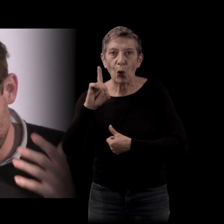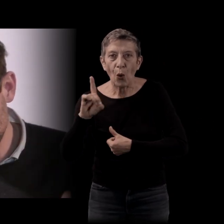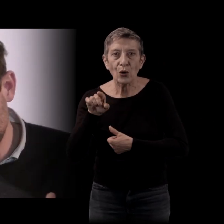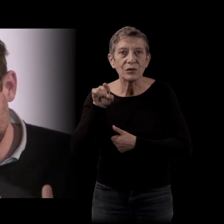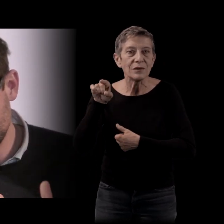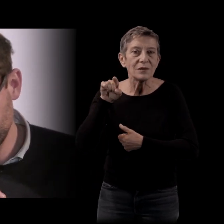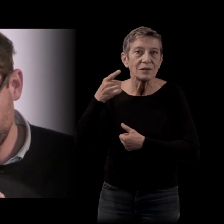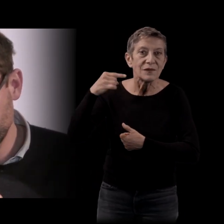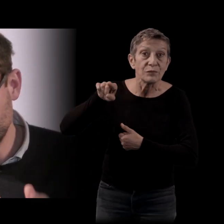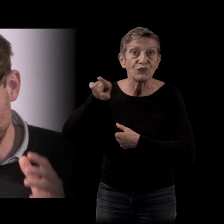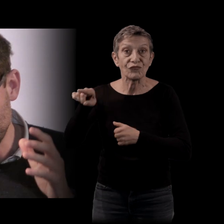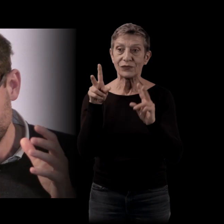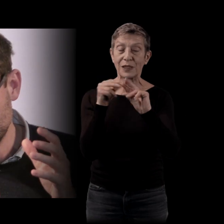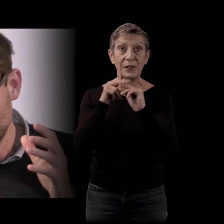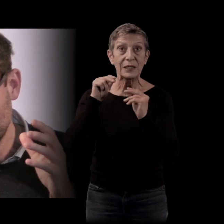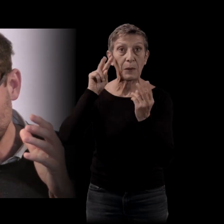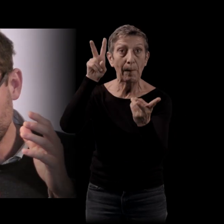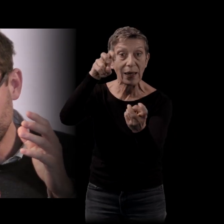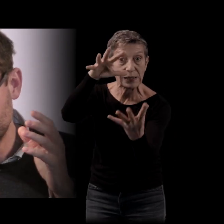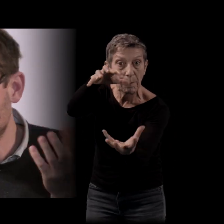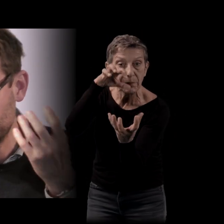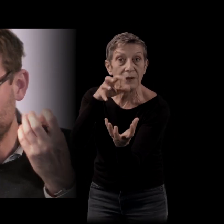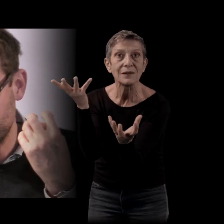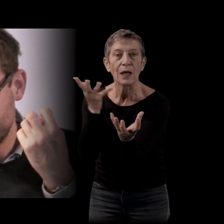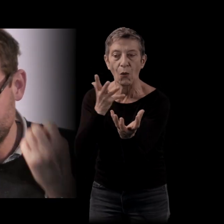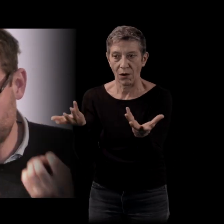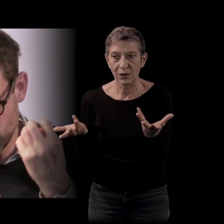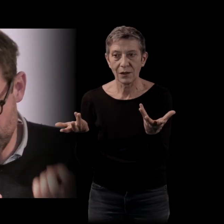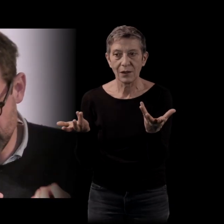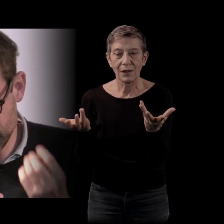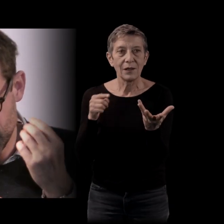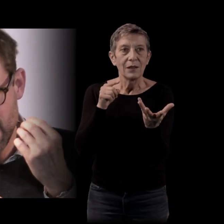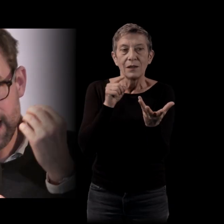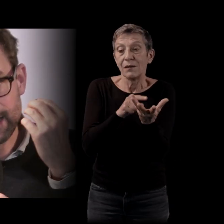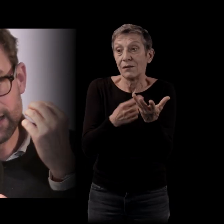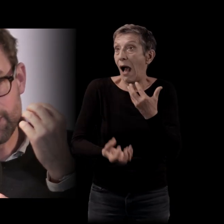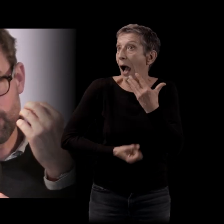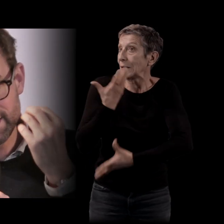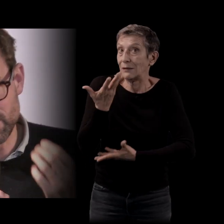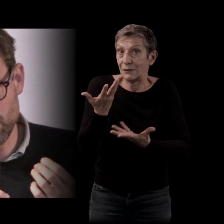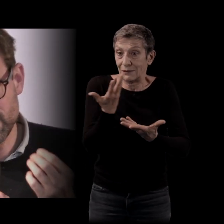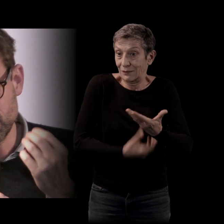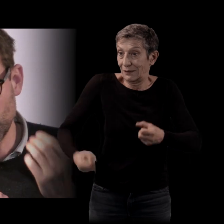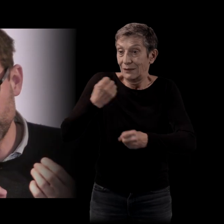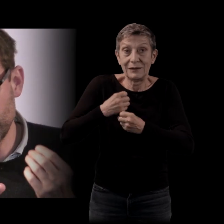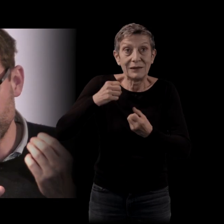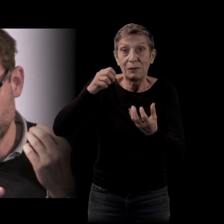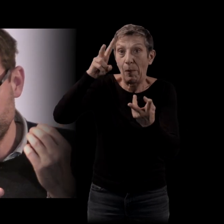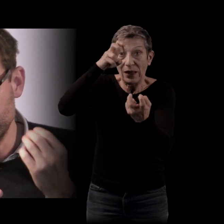percept. C'est une perception... Les artistes produisent des percepts,'est-à-dire des perceptions qui survivent à celui qui les